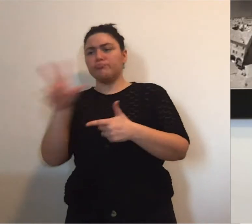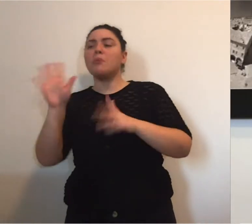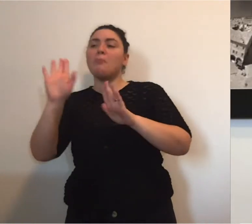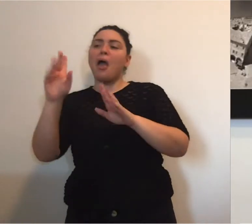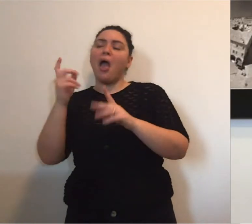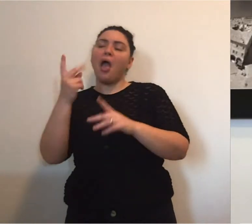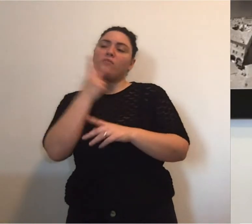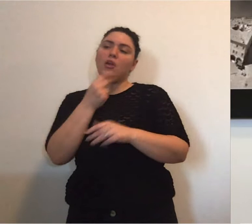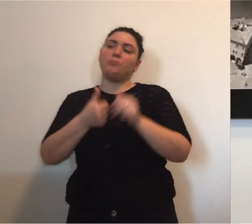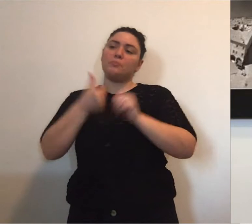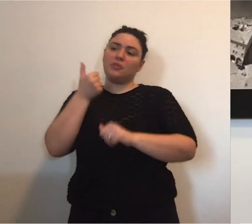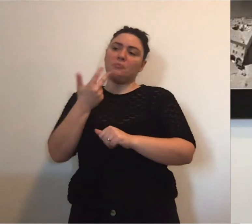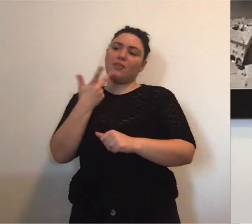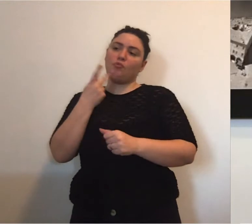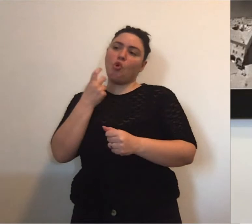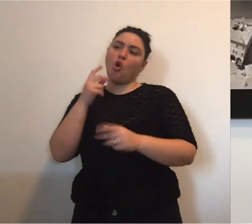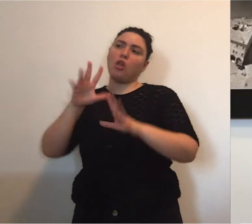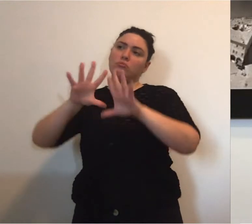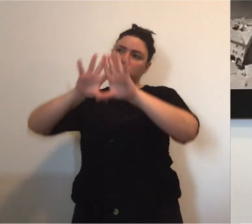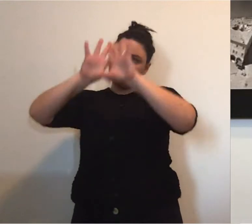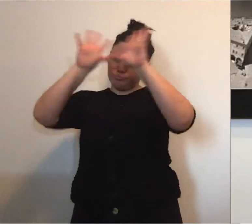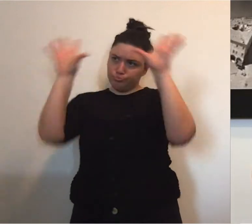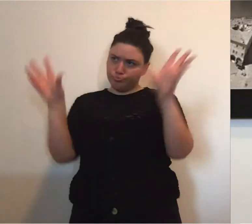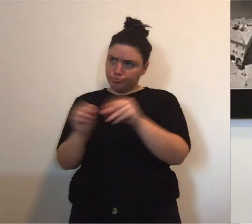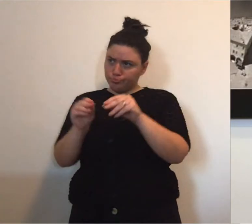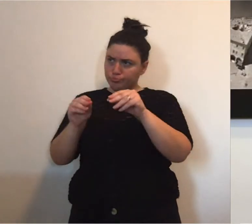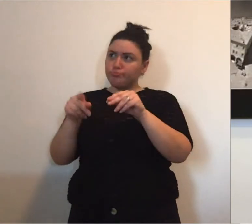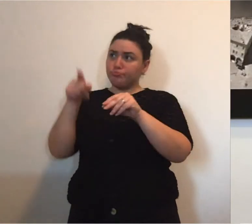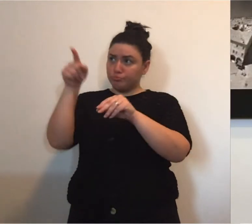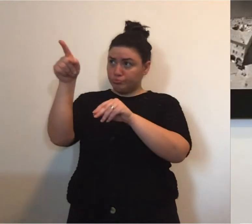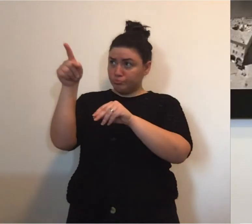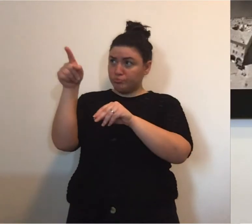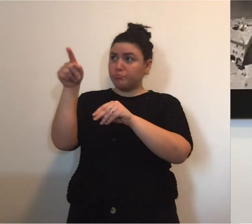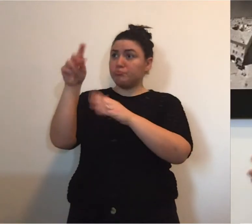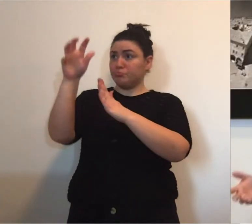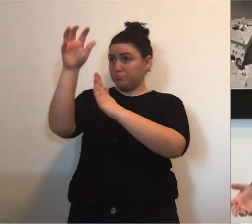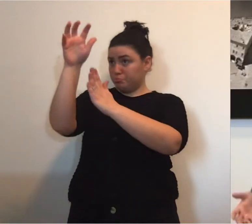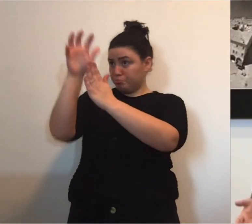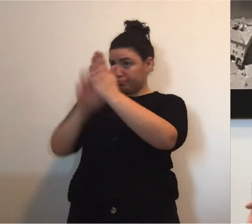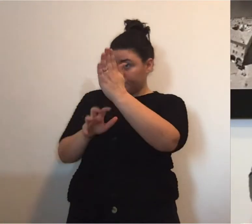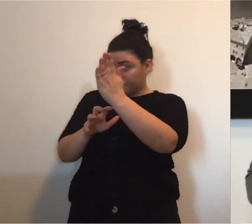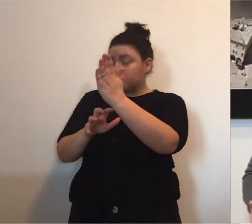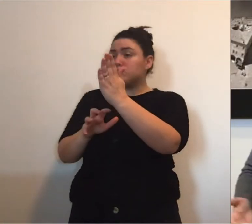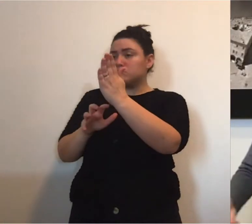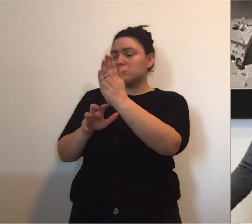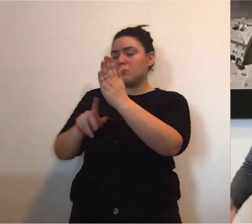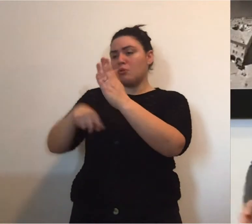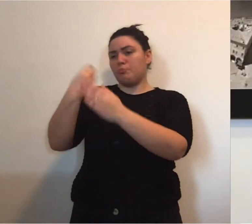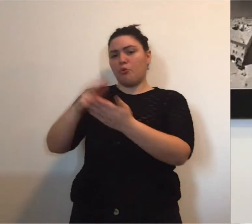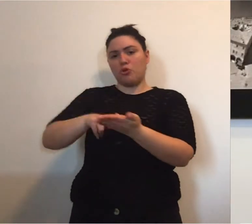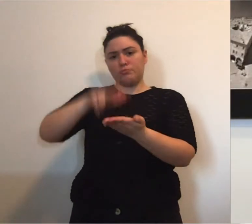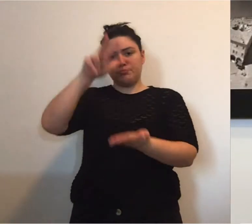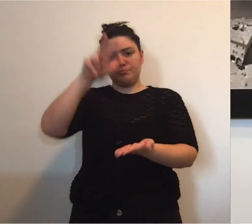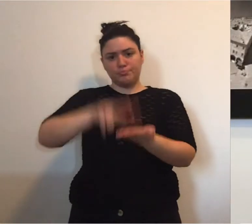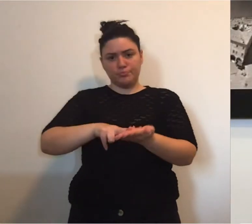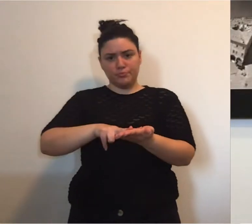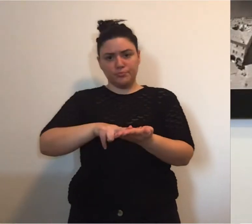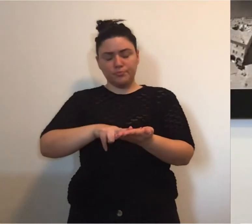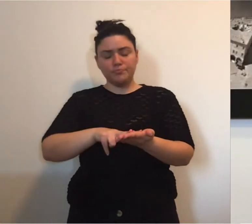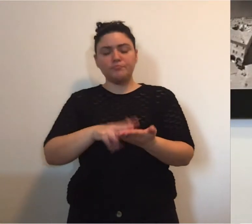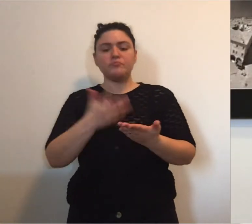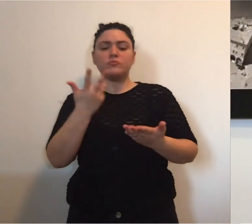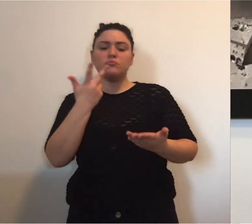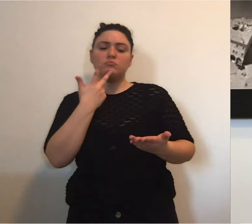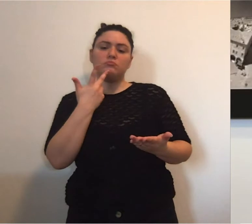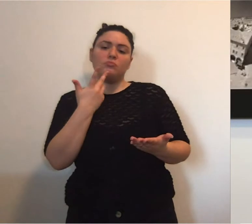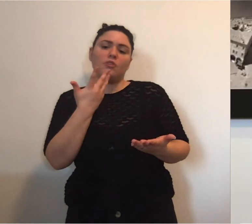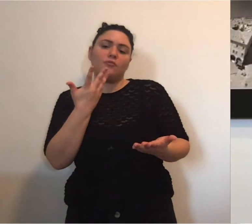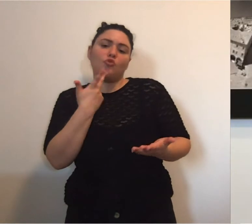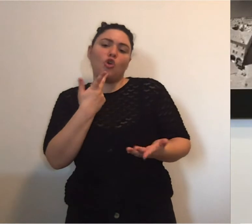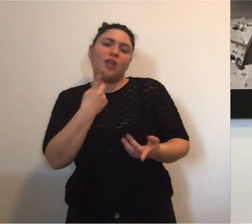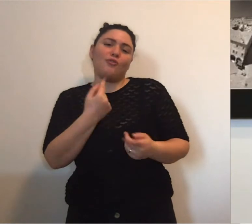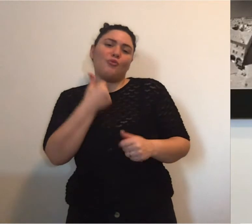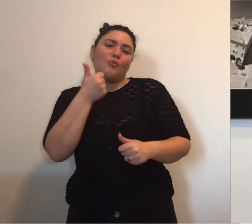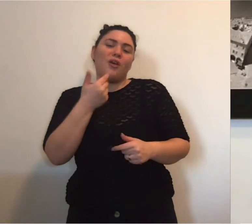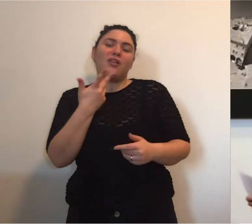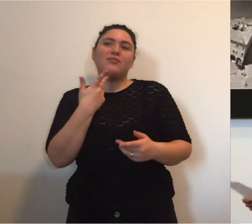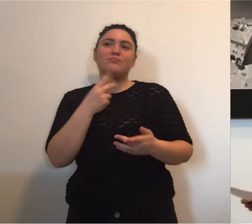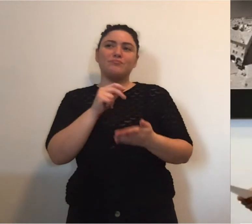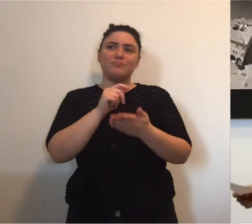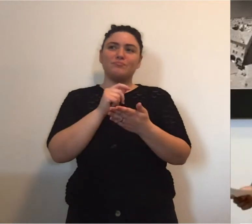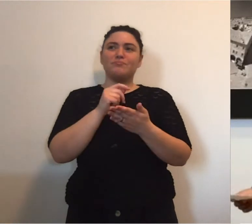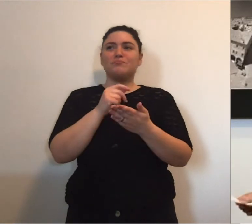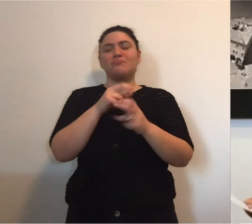'economia e dell'agricoltura che sono state citate ma attendiamo di leggere nel complessivo tutto il pacchetto